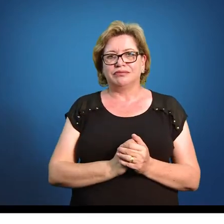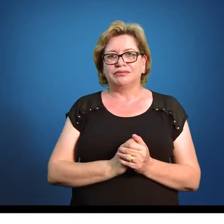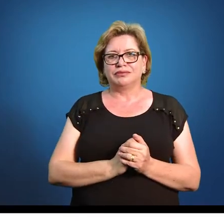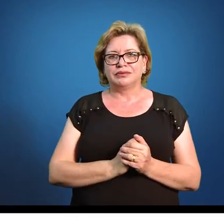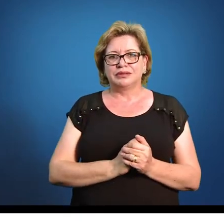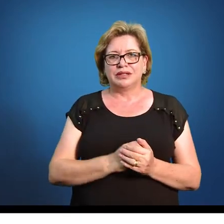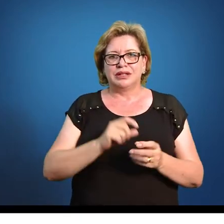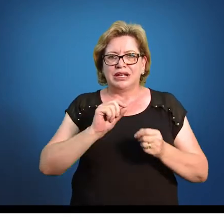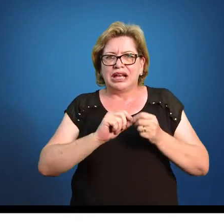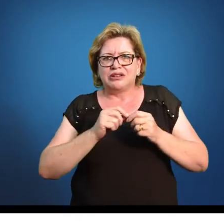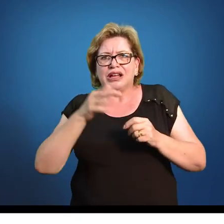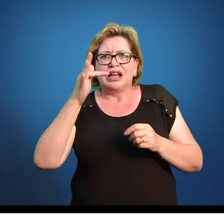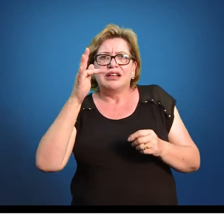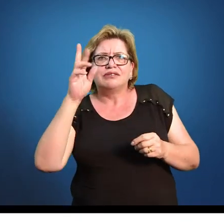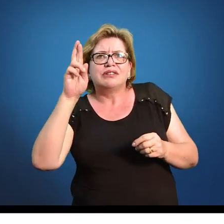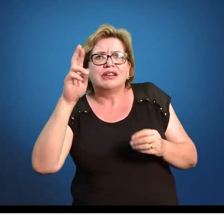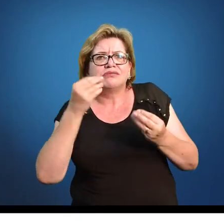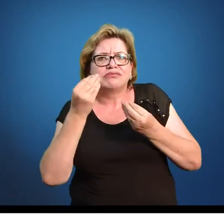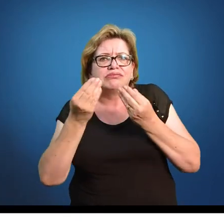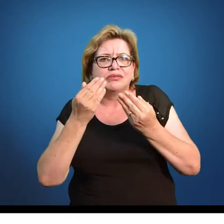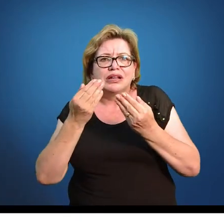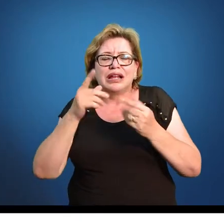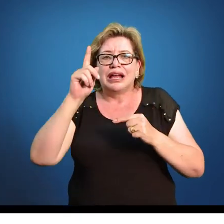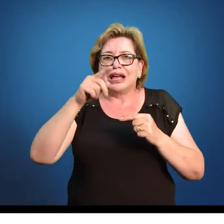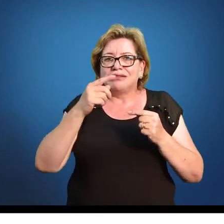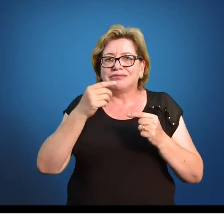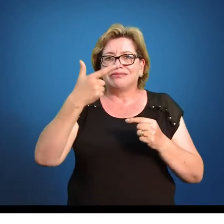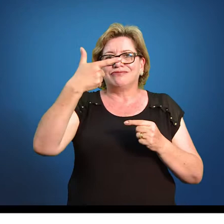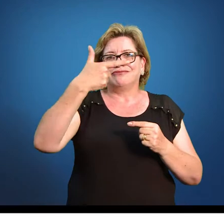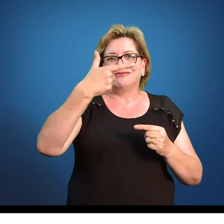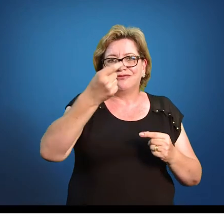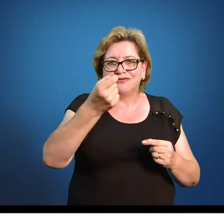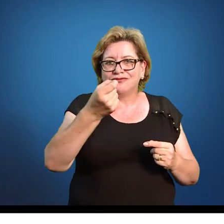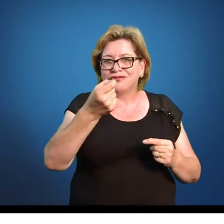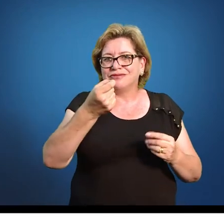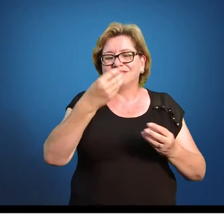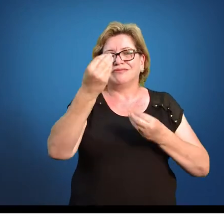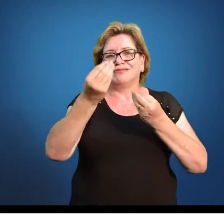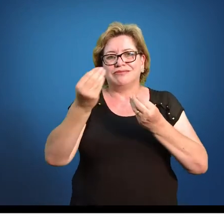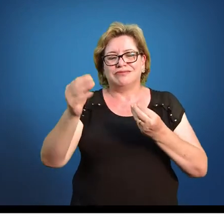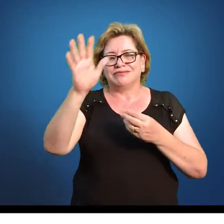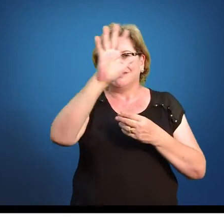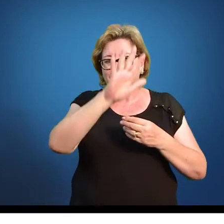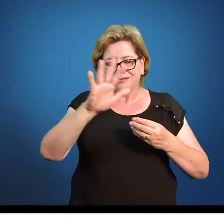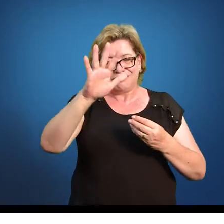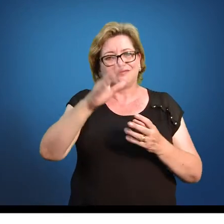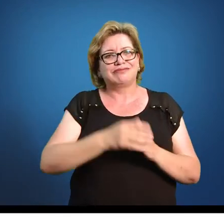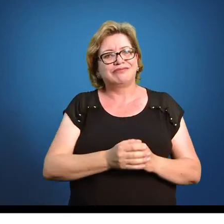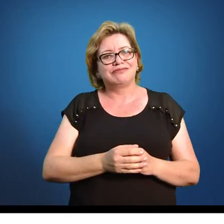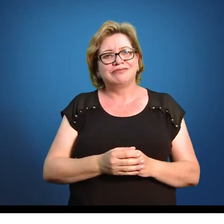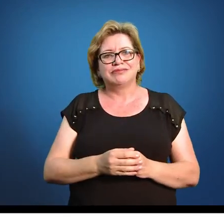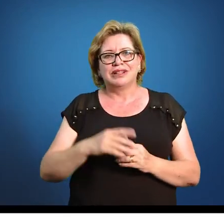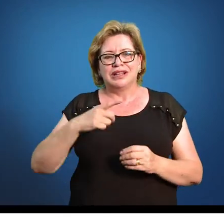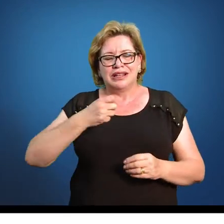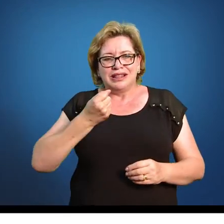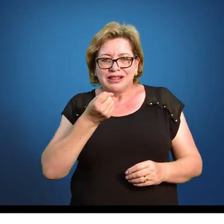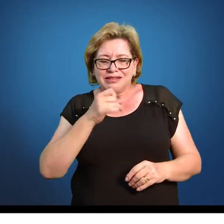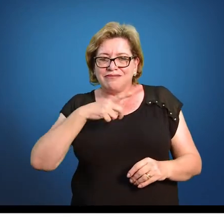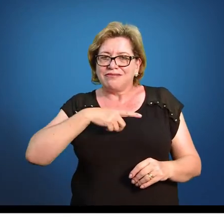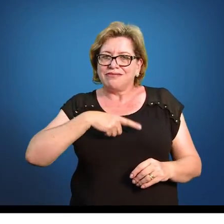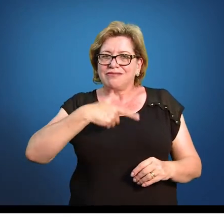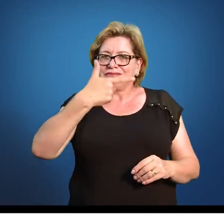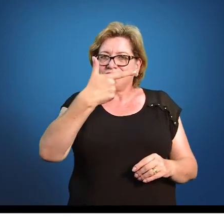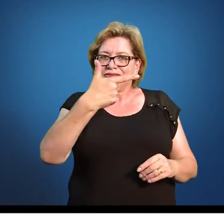Mas se ela é relativa, é em relação ao quê? É em relação ao nosso total. Eu tenho 20 elementos.